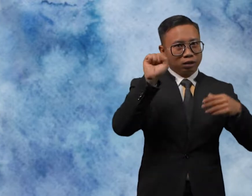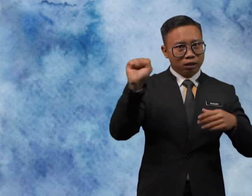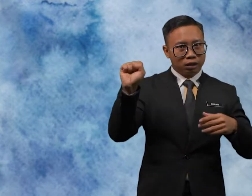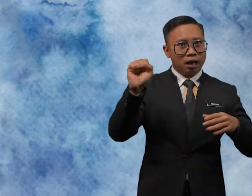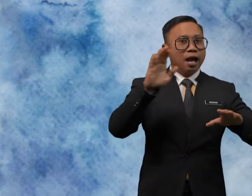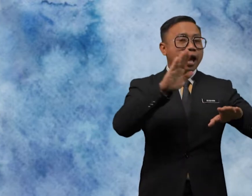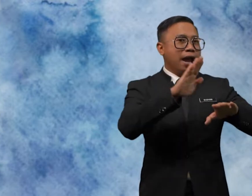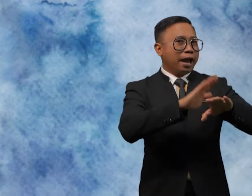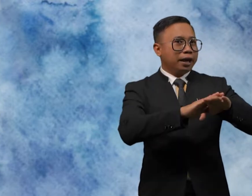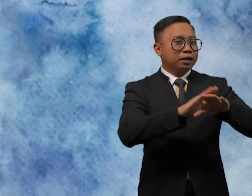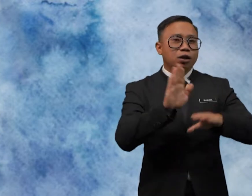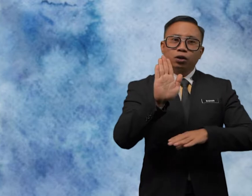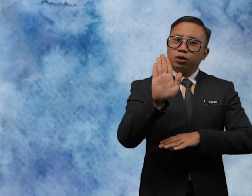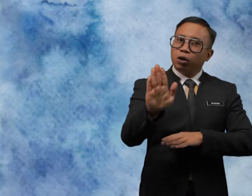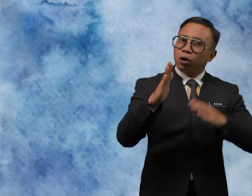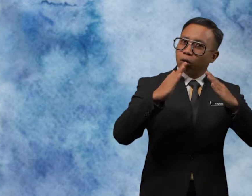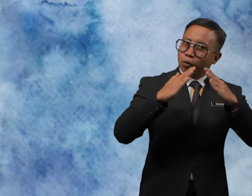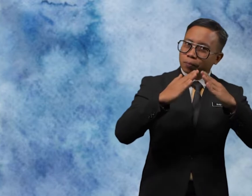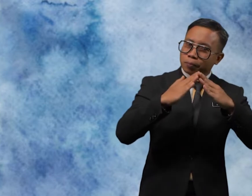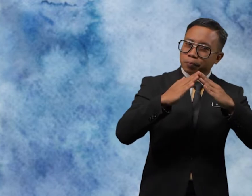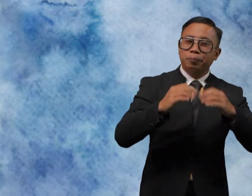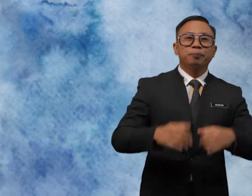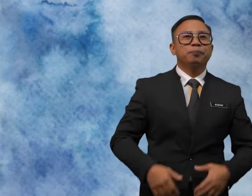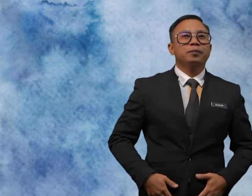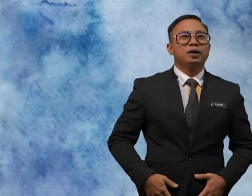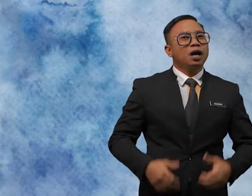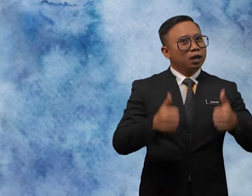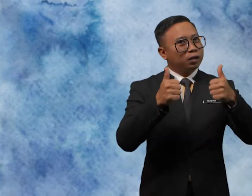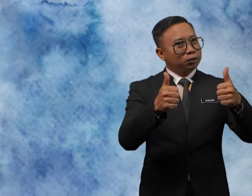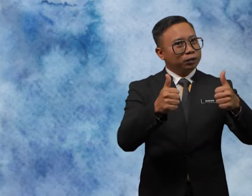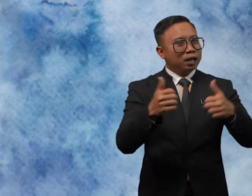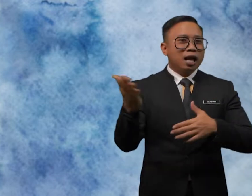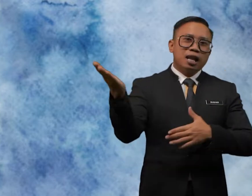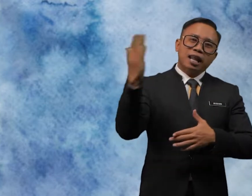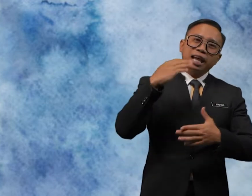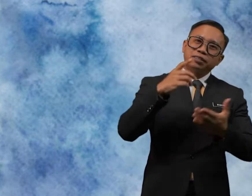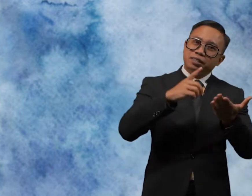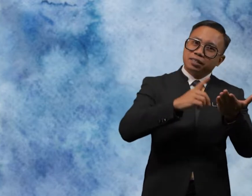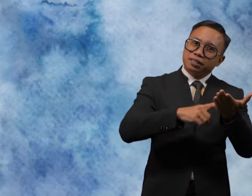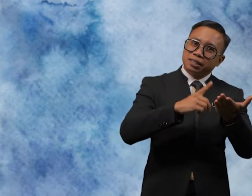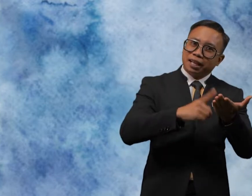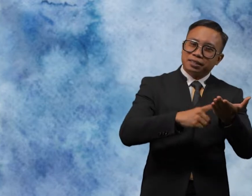At Your home Good Let's Discuss